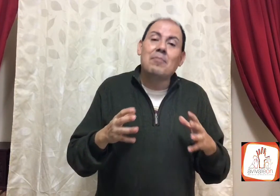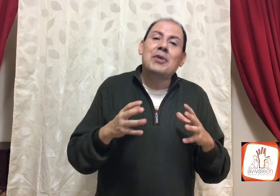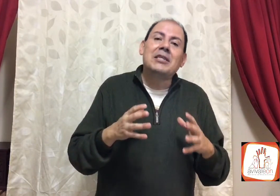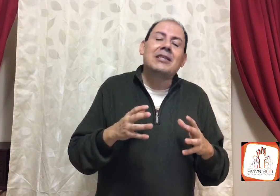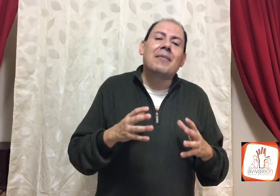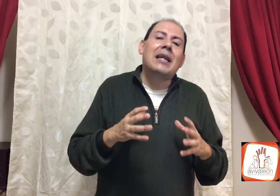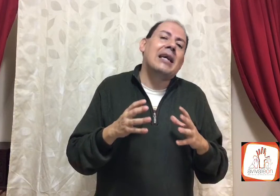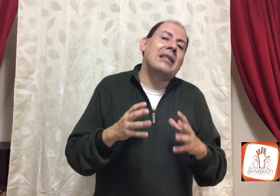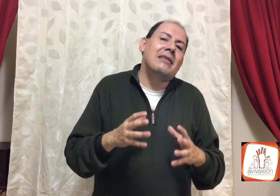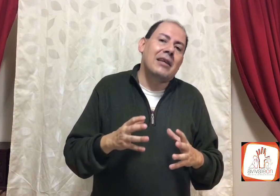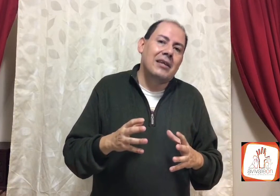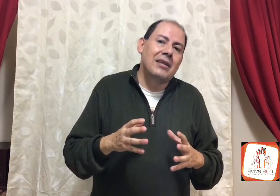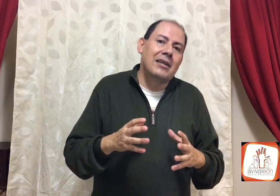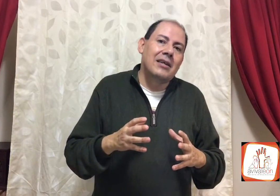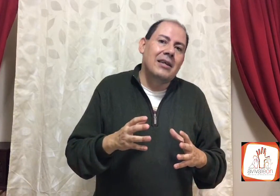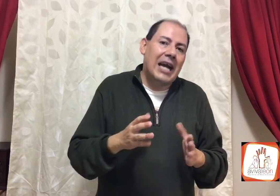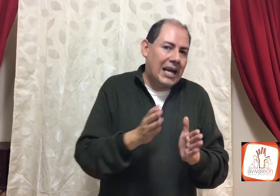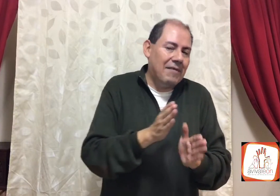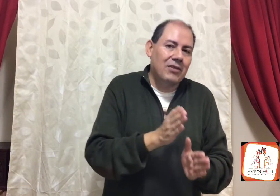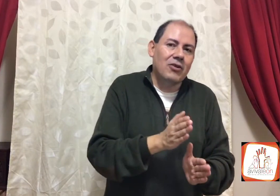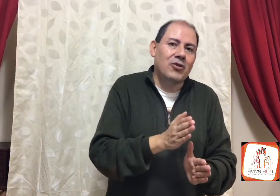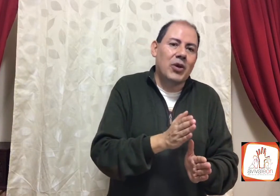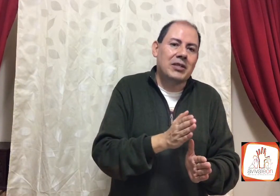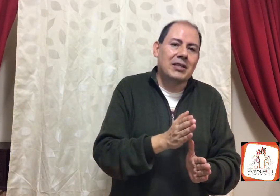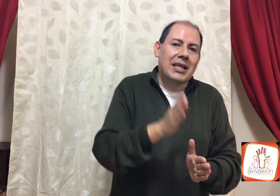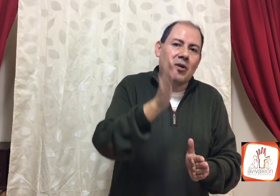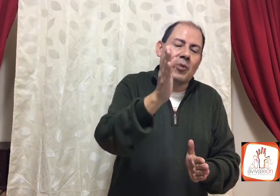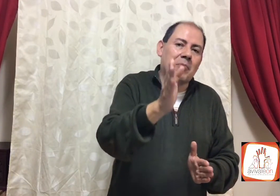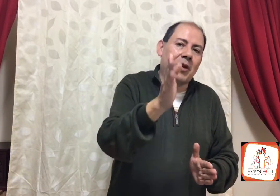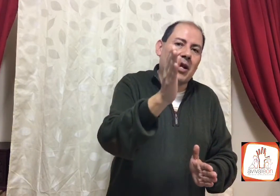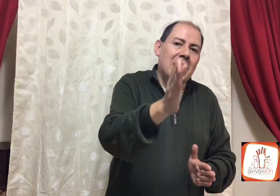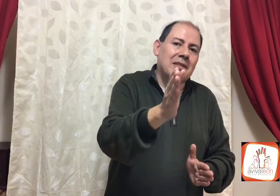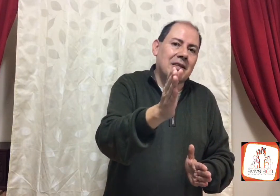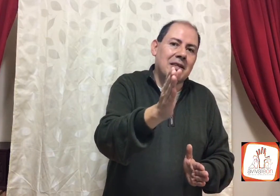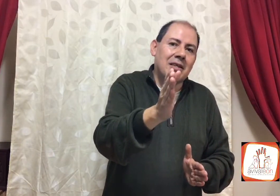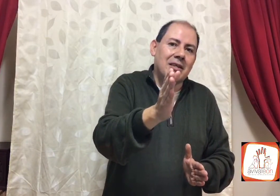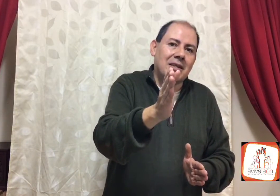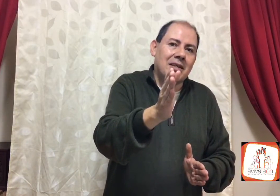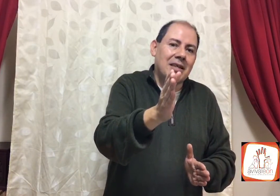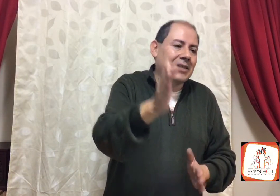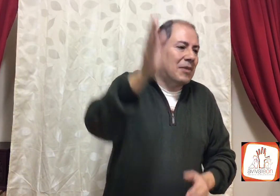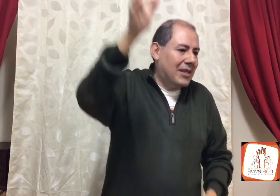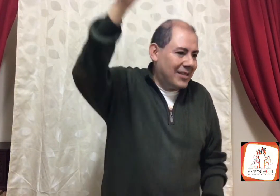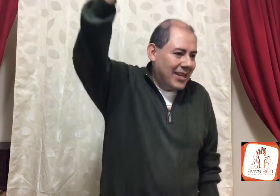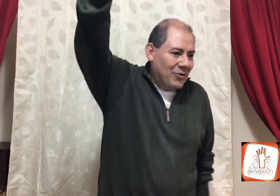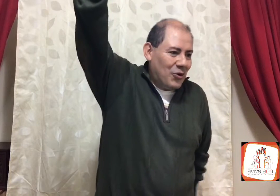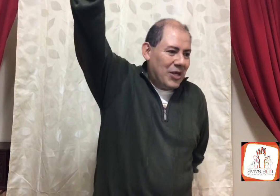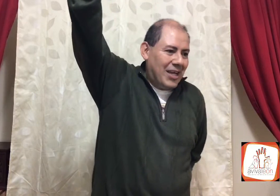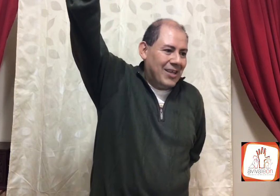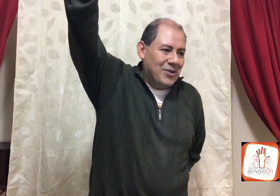empiezas a ver gente, acabando los jueces, que lo primero que hace, es meterse a la autoridad de Dios,